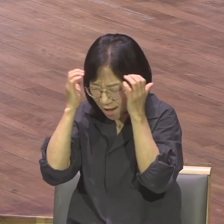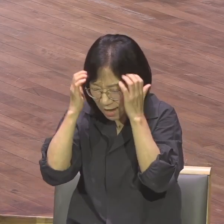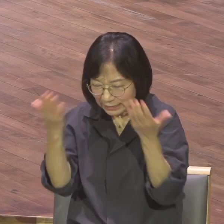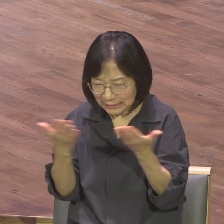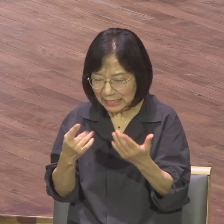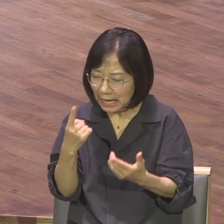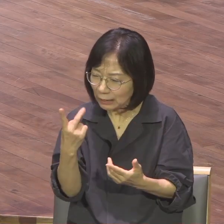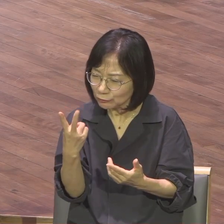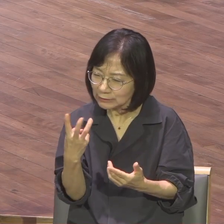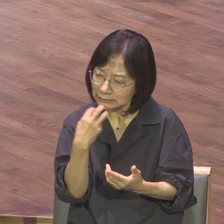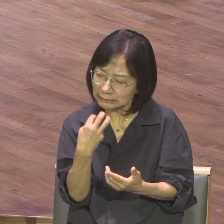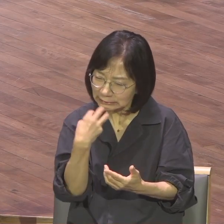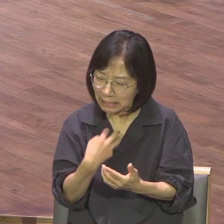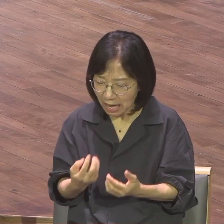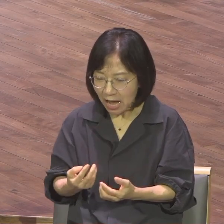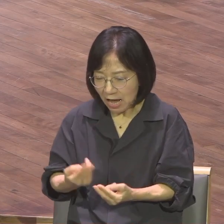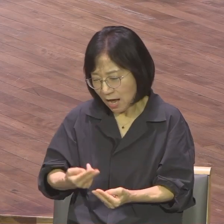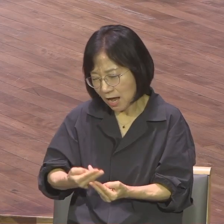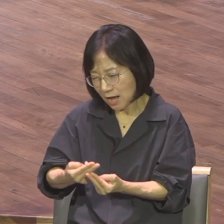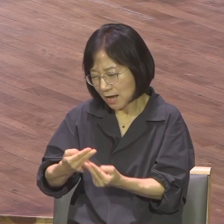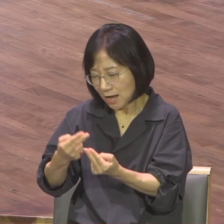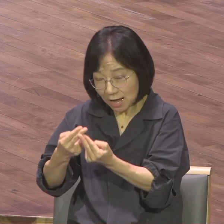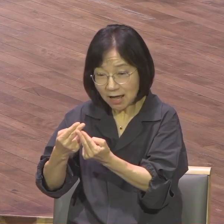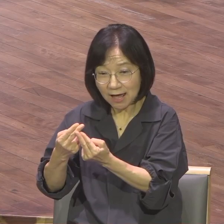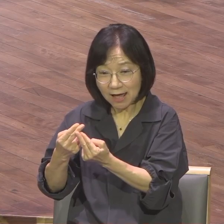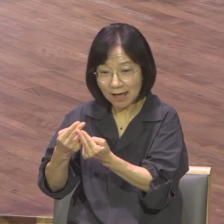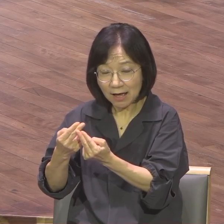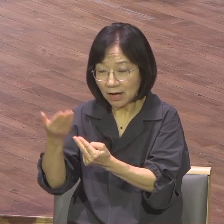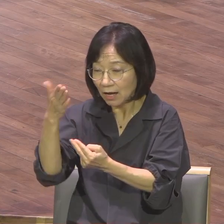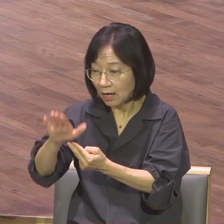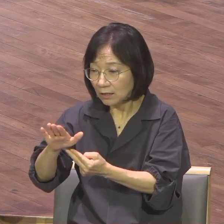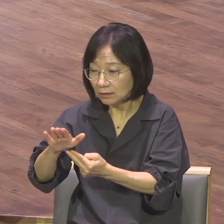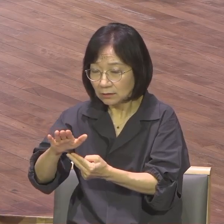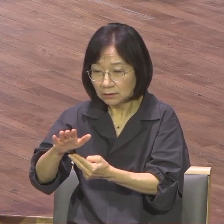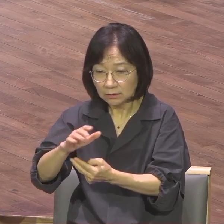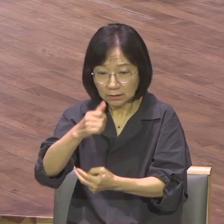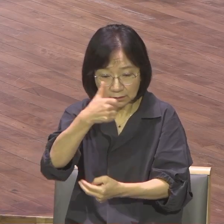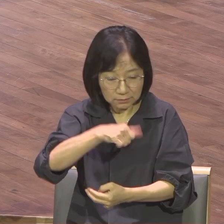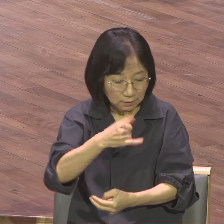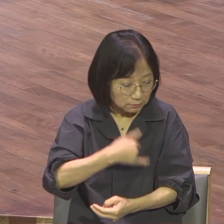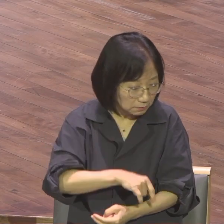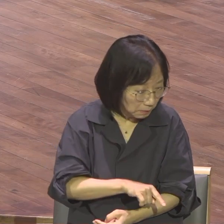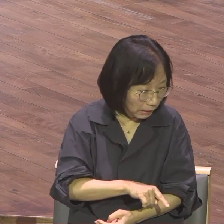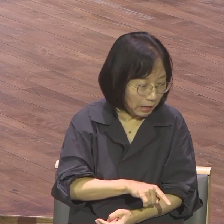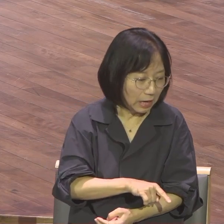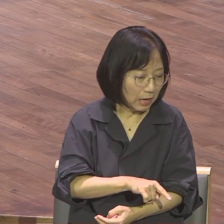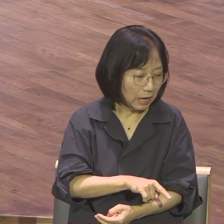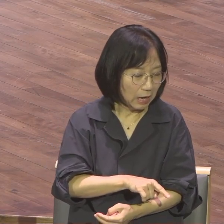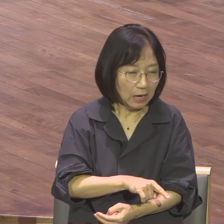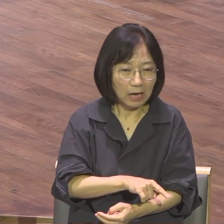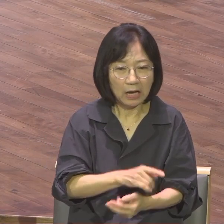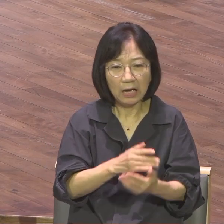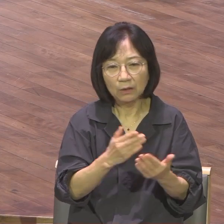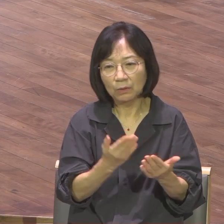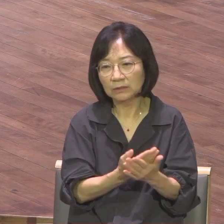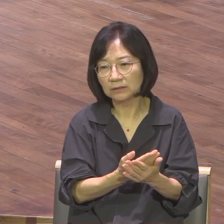근데 어느 날 돌아보면 보니까 후대 자녀들은 다 무너져 있습니다 이 집사님에게 아들이 한 명 있었어요 지금